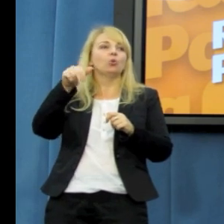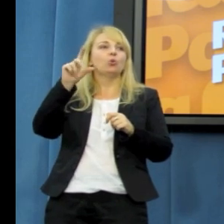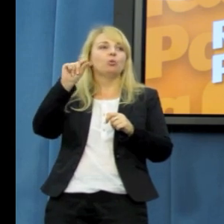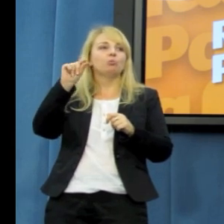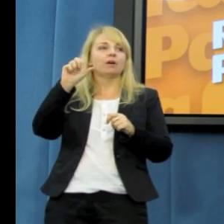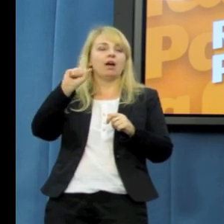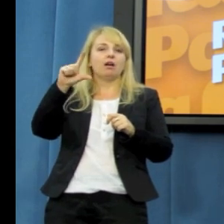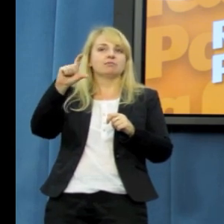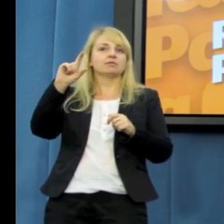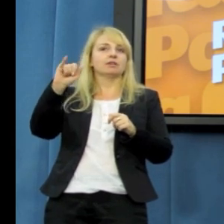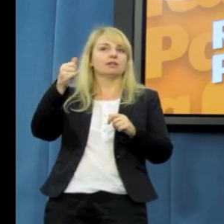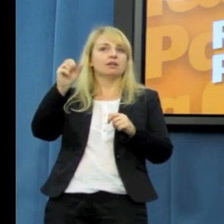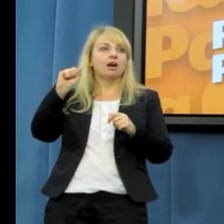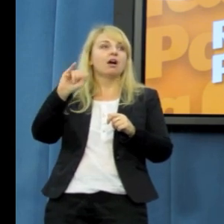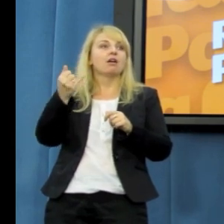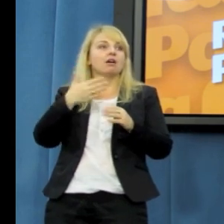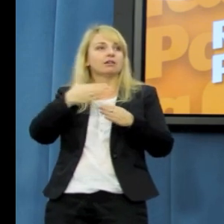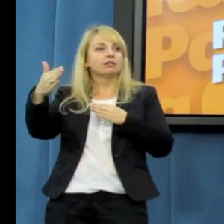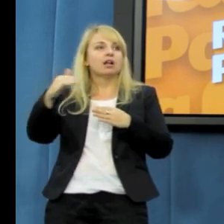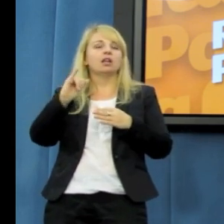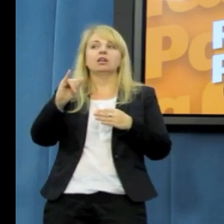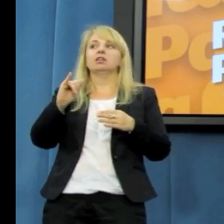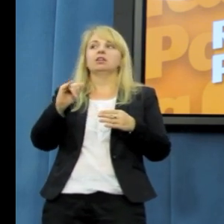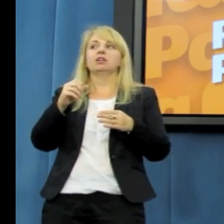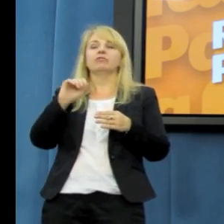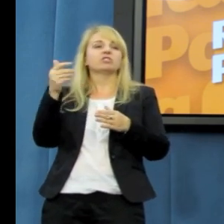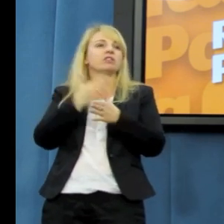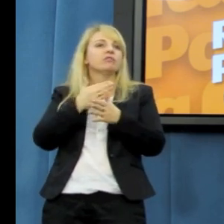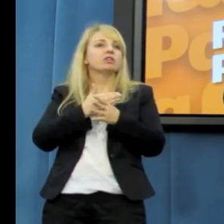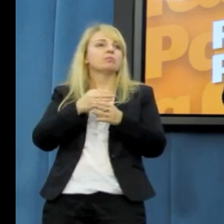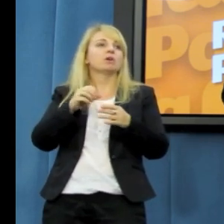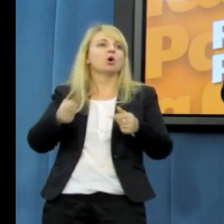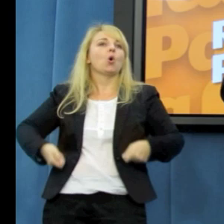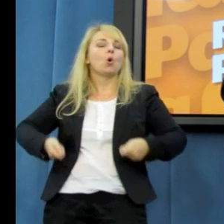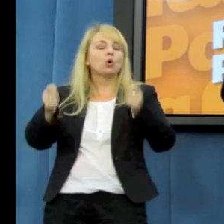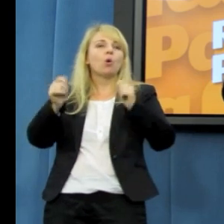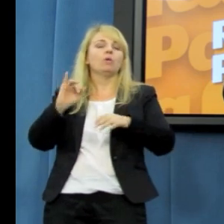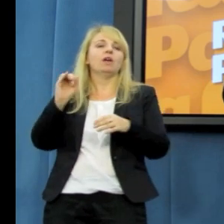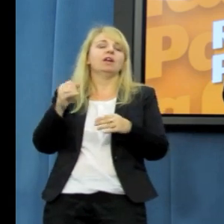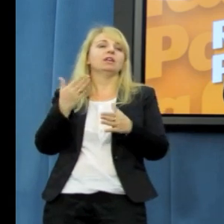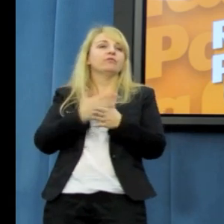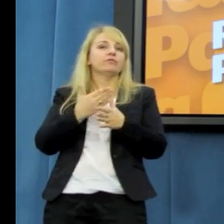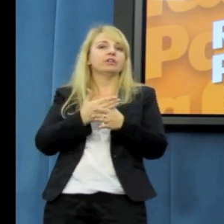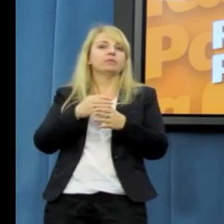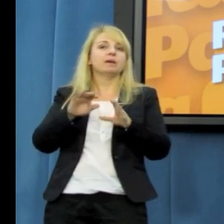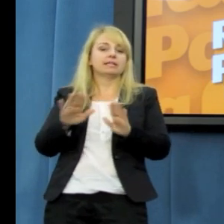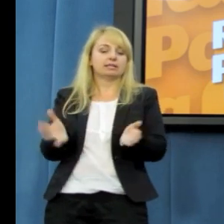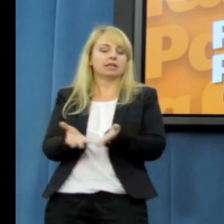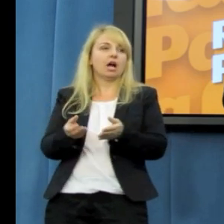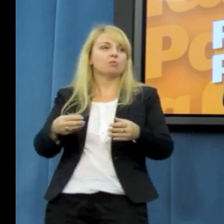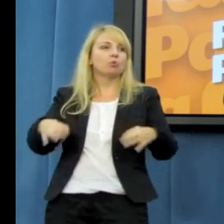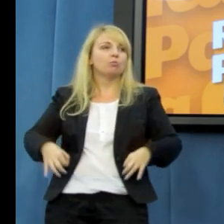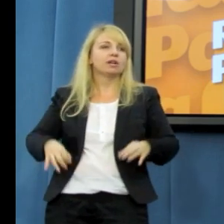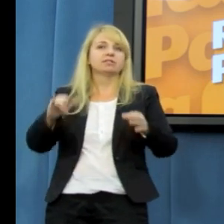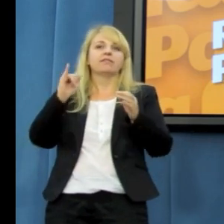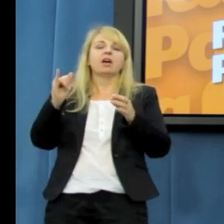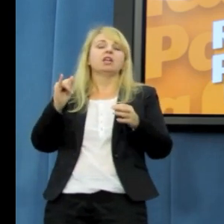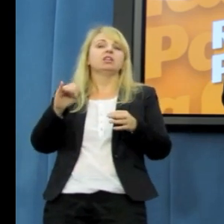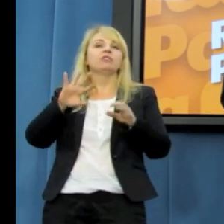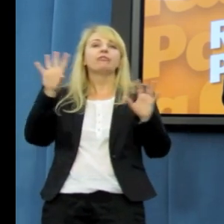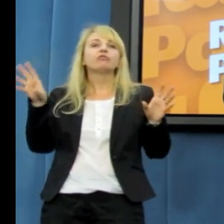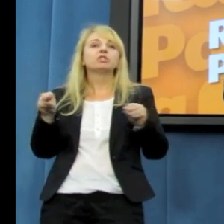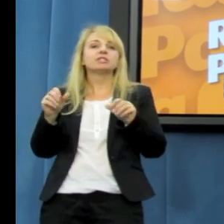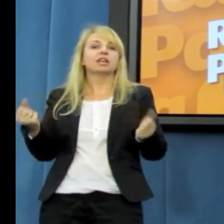są agencje rynku rolnego, którą są spółki miejskie, spółki skarbu państwa, działacze PSL-u są jedną z głównych przyczyn, w ogóle